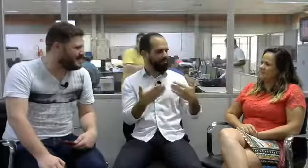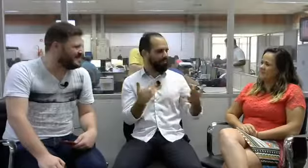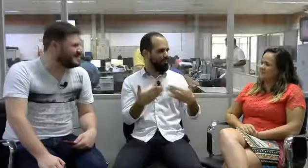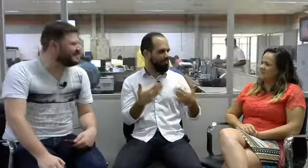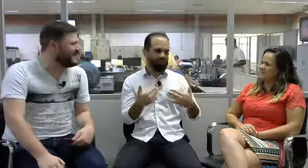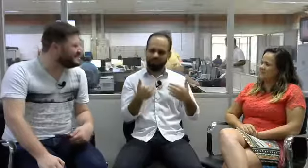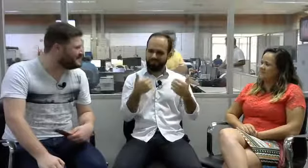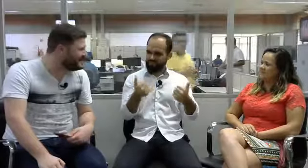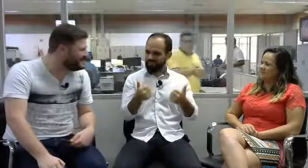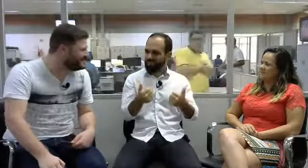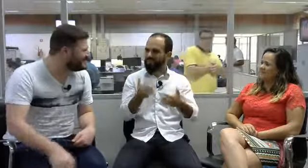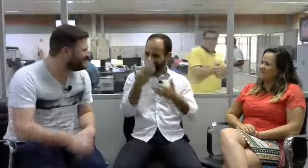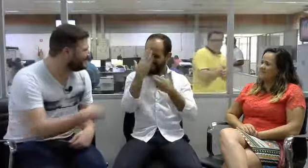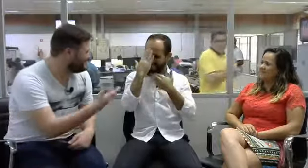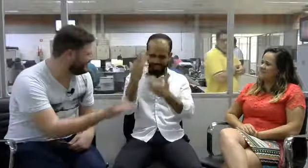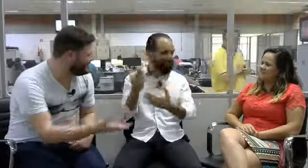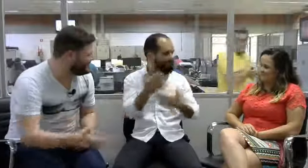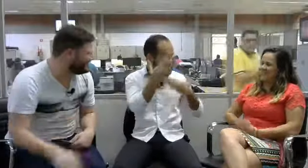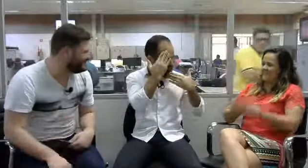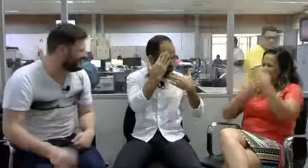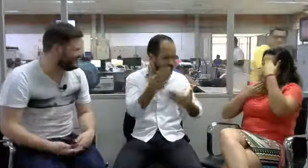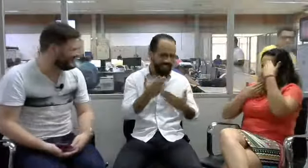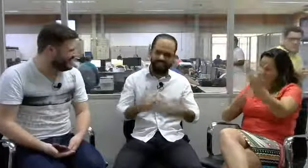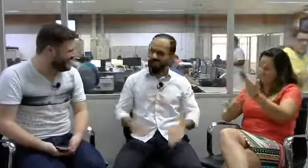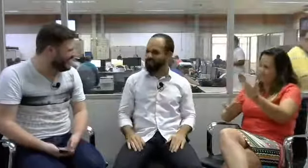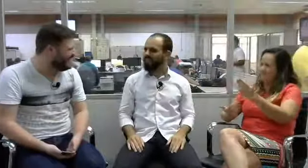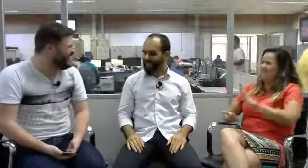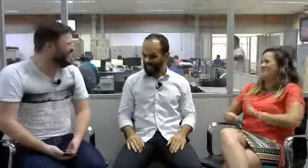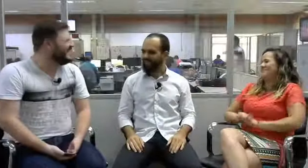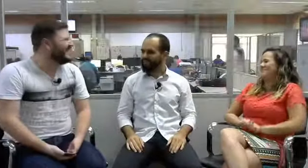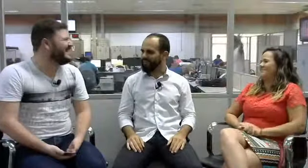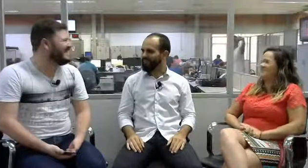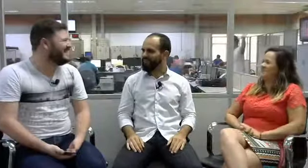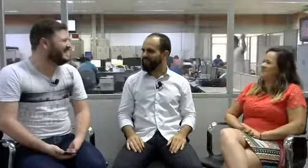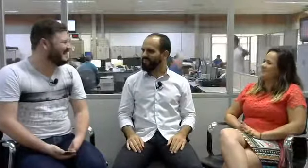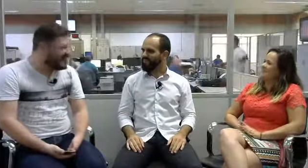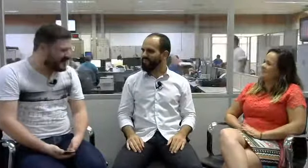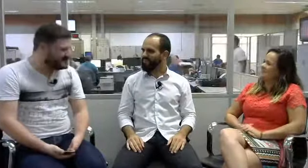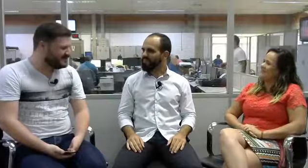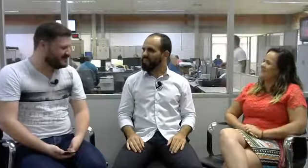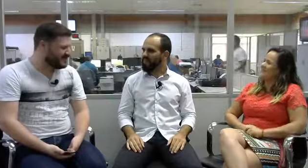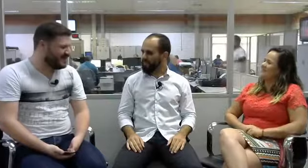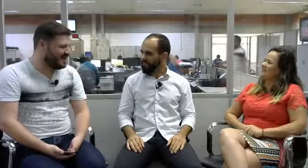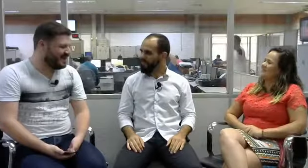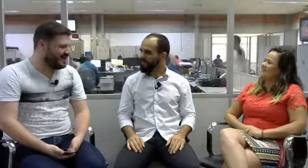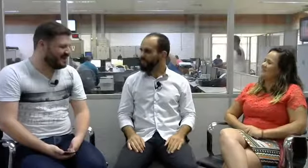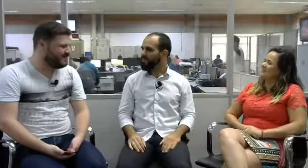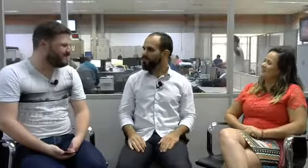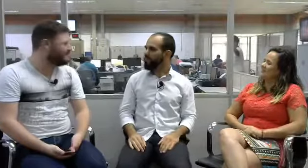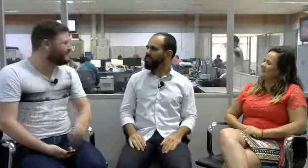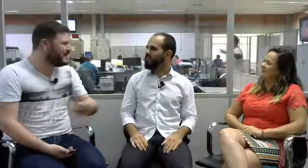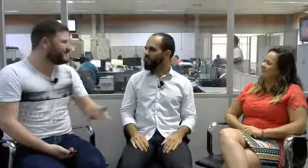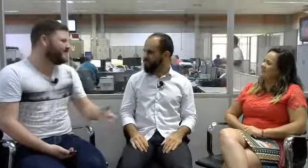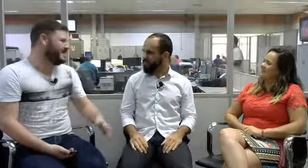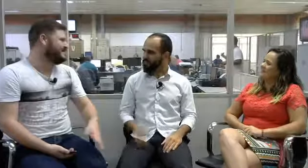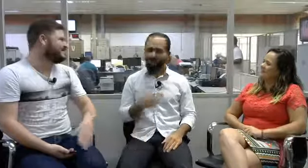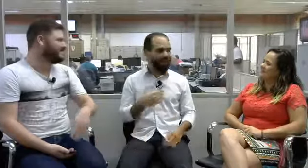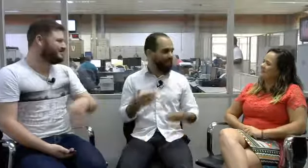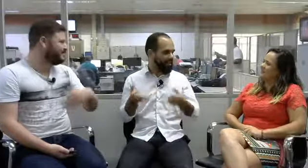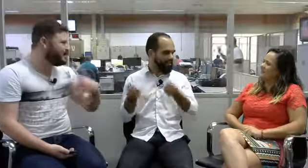Sejam bem-vindos, vocês dois, tá? Obrigado. E Glaucio, mais uma vez, eu fico muito